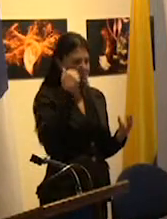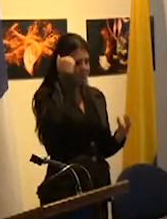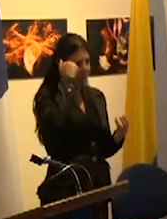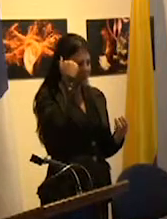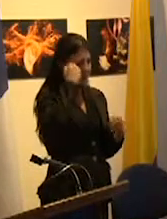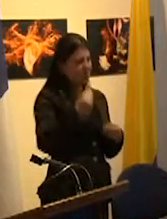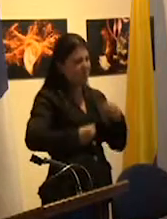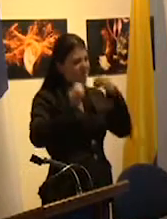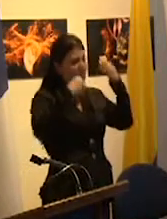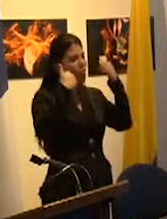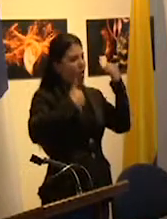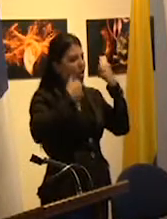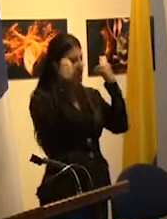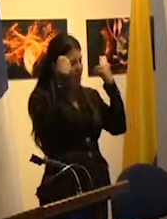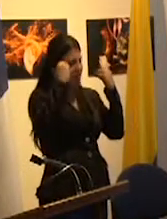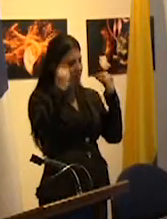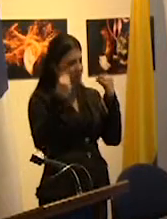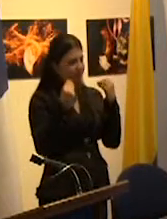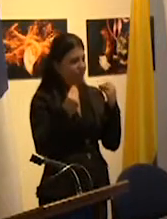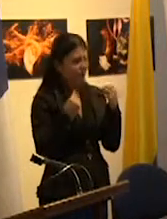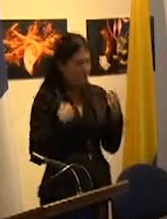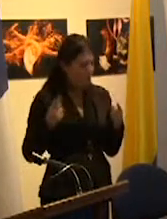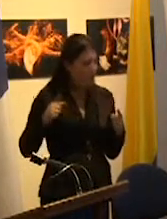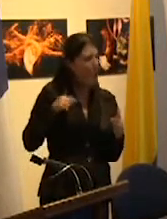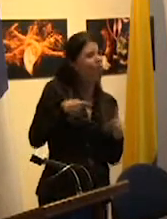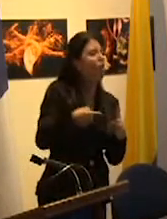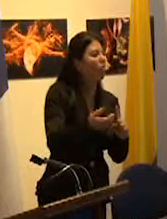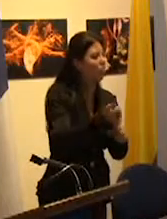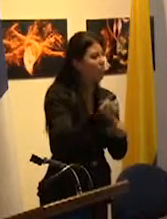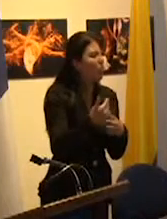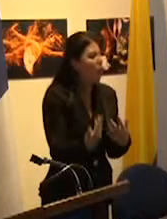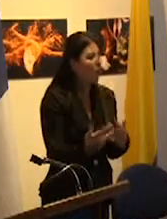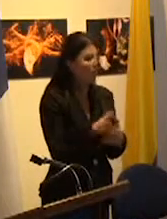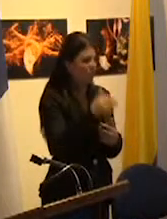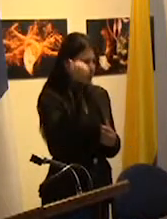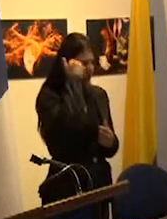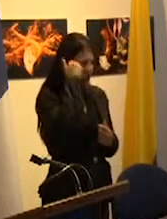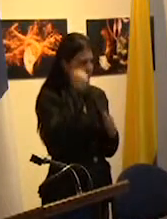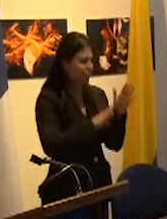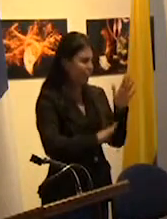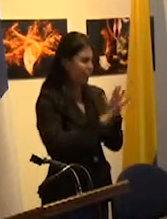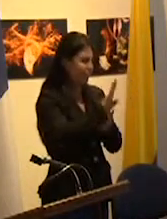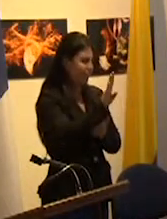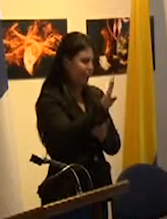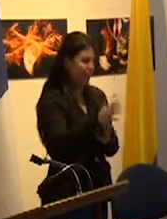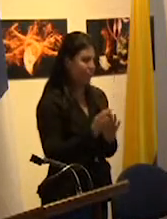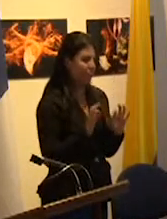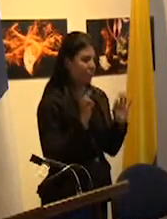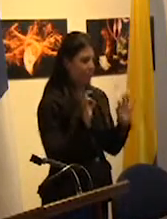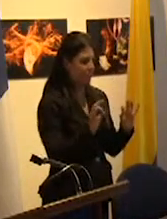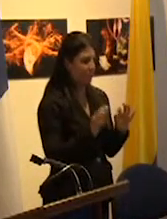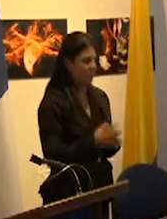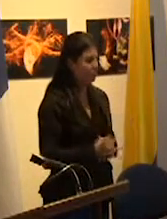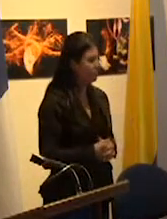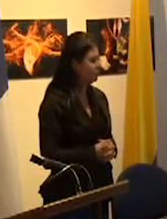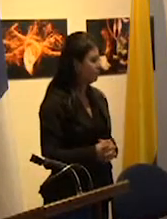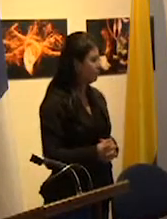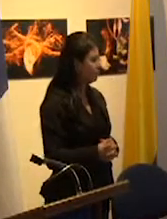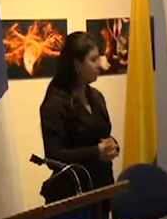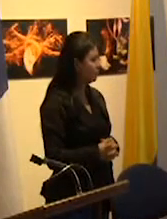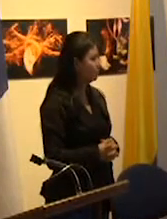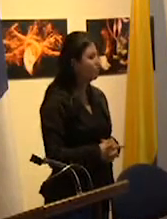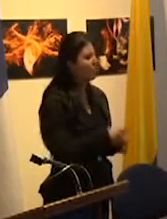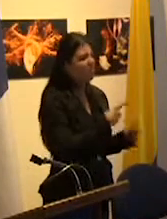que hagan posible que lleguen a cabo esa empresa se trata de una formación